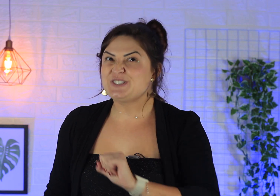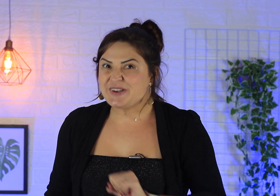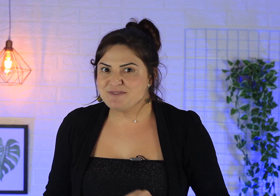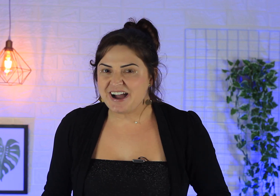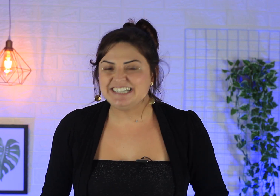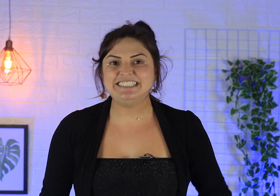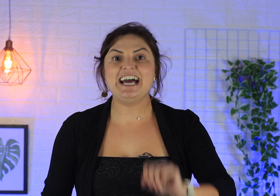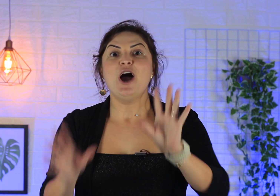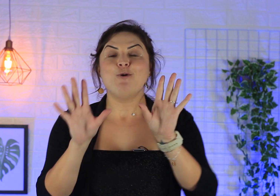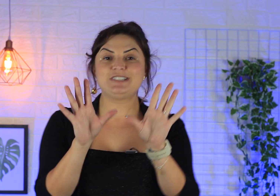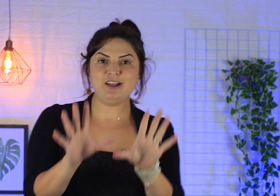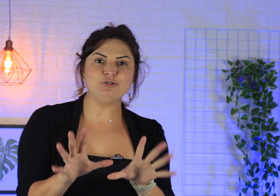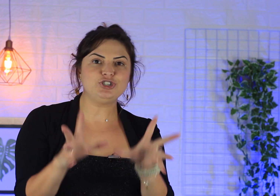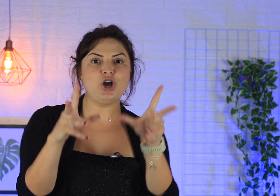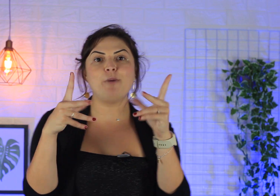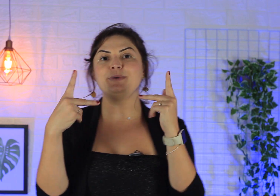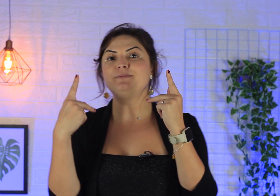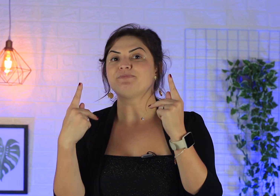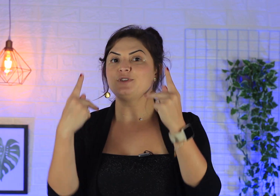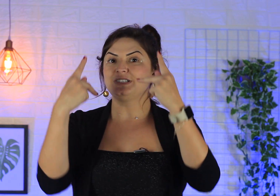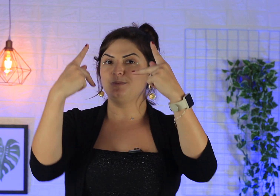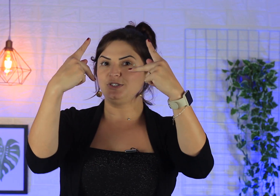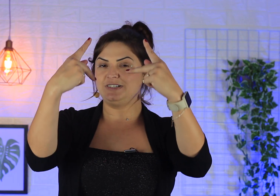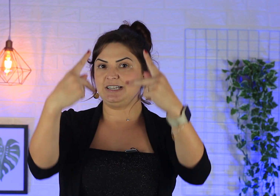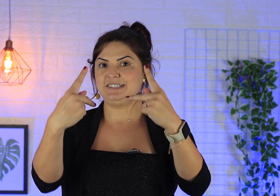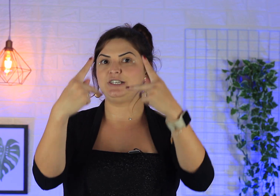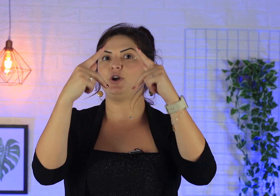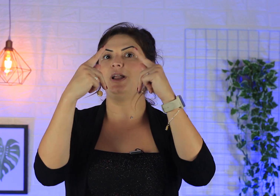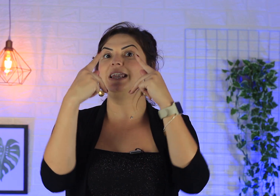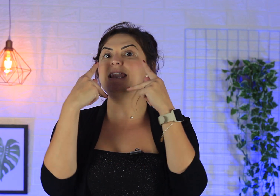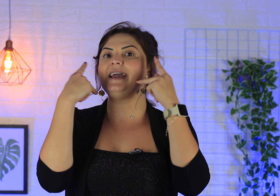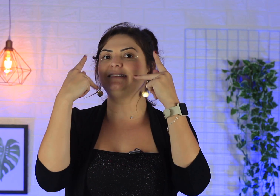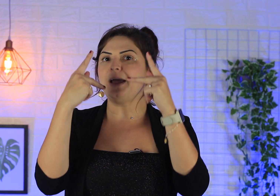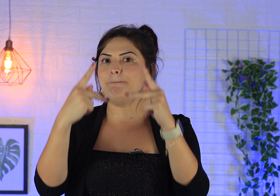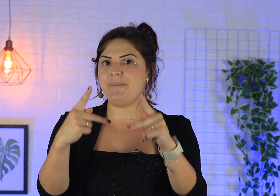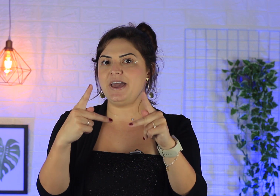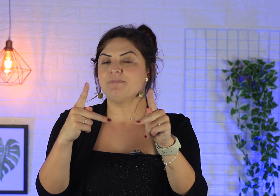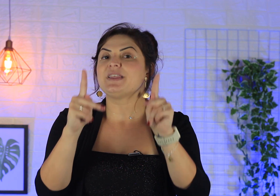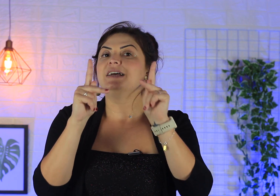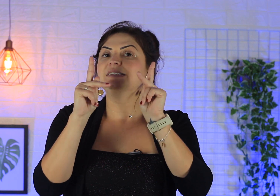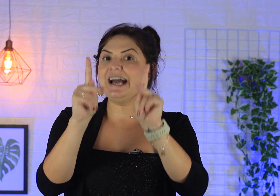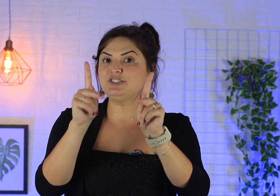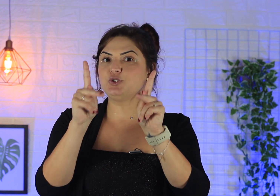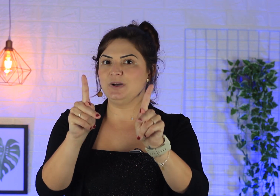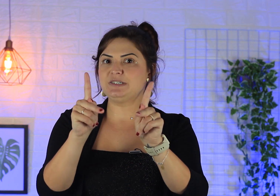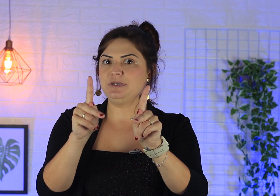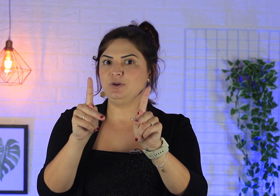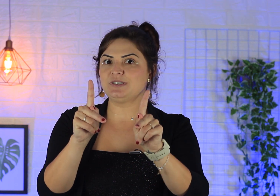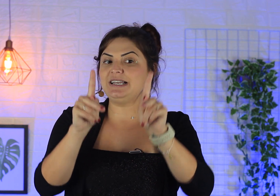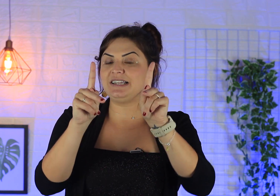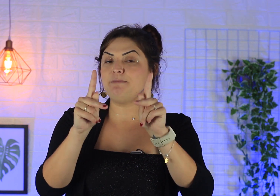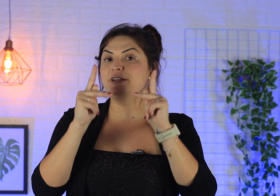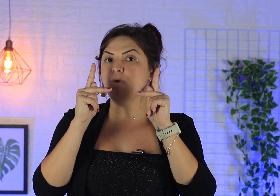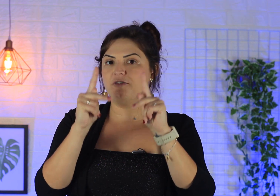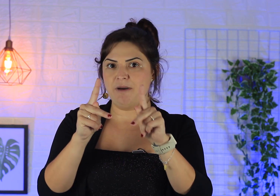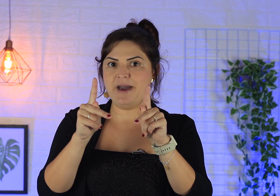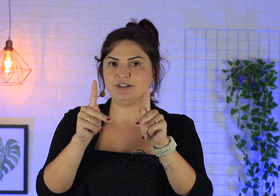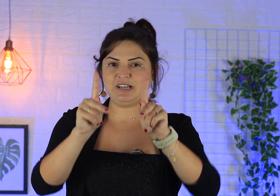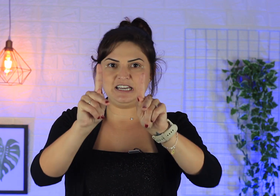só que bacana, o sinal de shopping, nós vamos fazer assim, letra P nas duas mãos, a letra P do alfabeto da